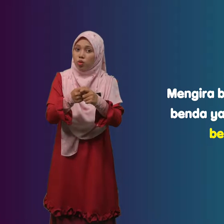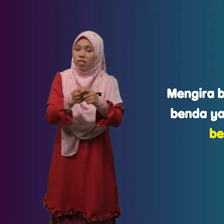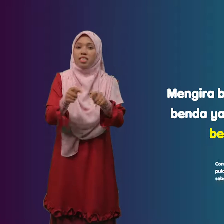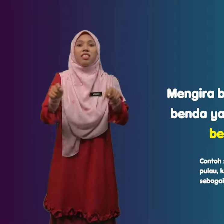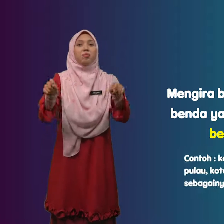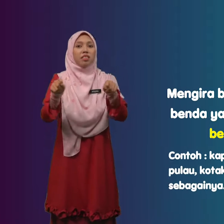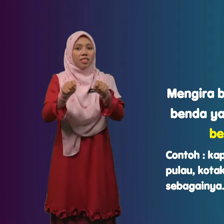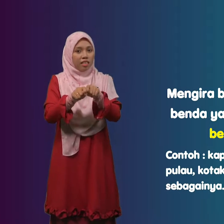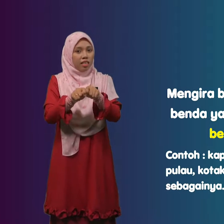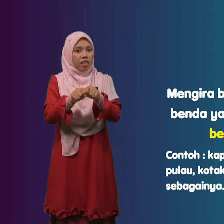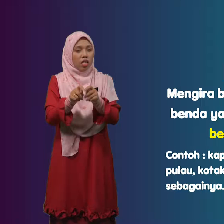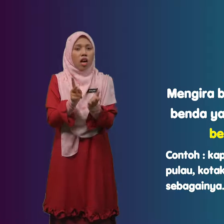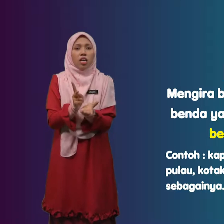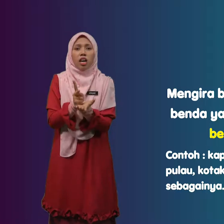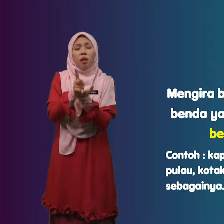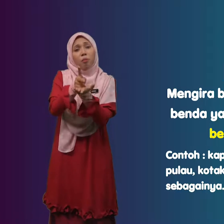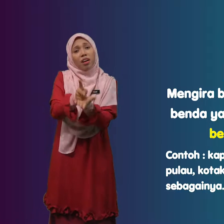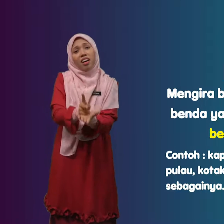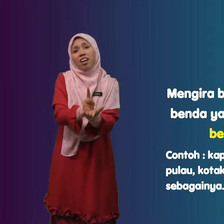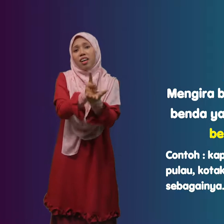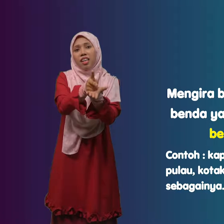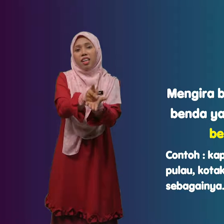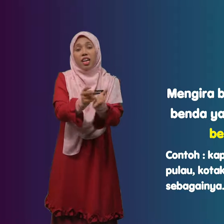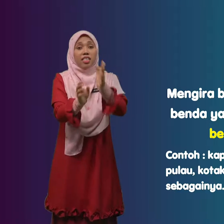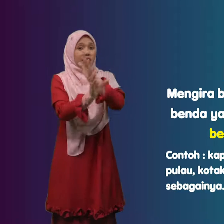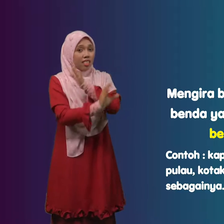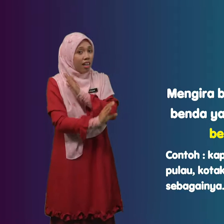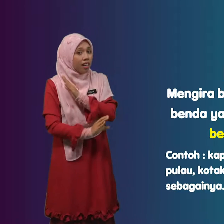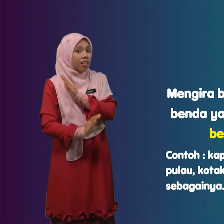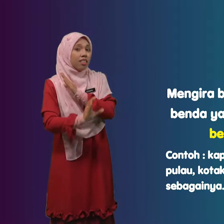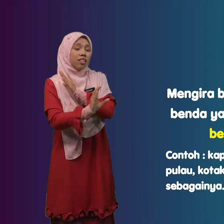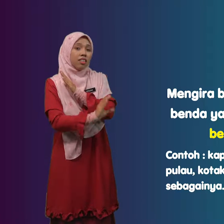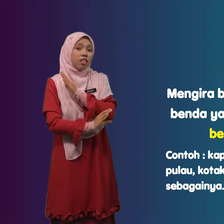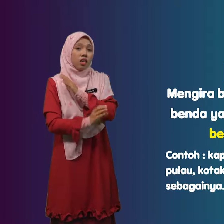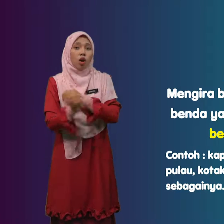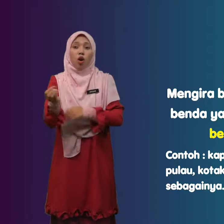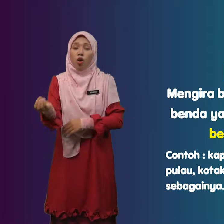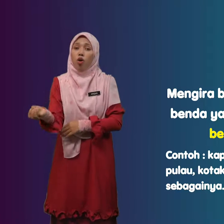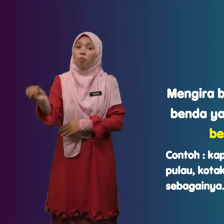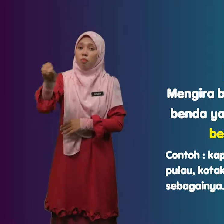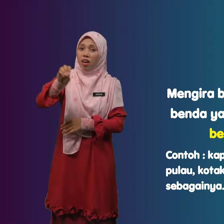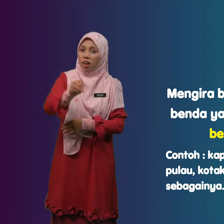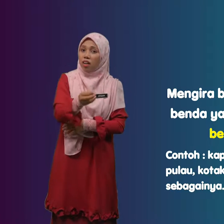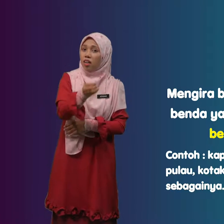Seperti Kapal Negara Ombak